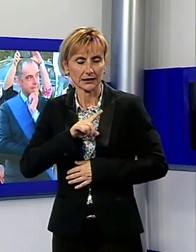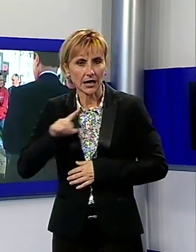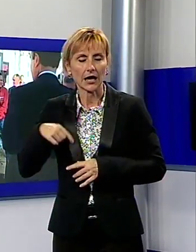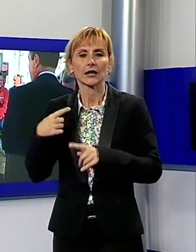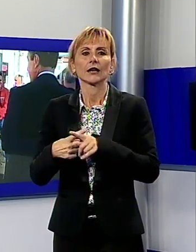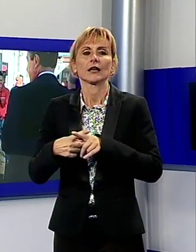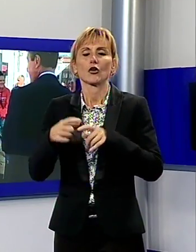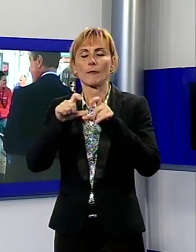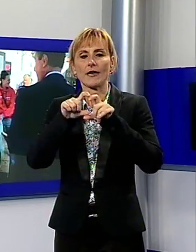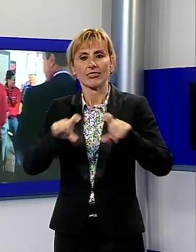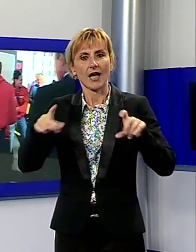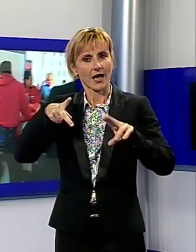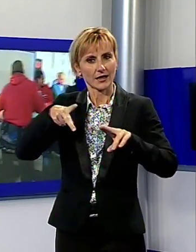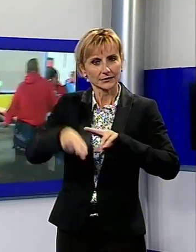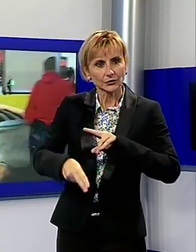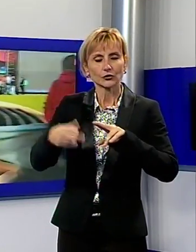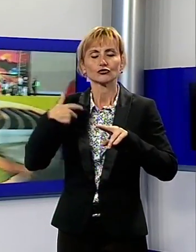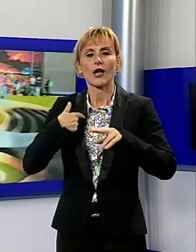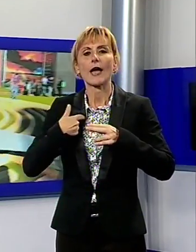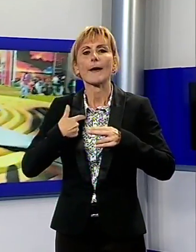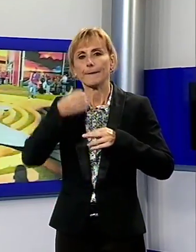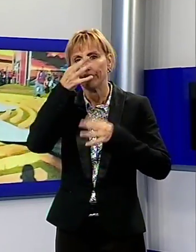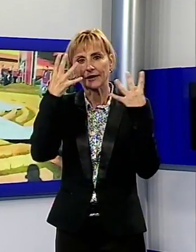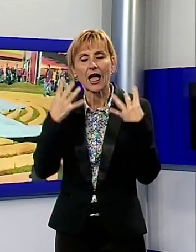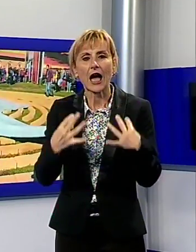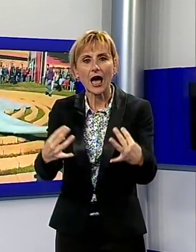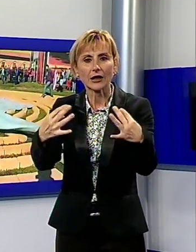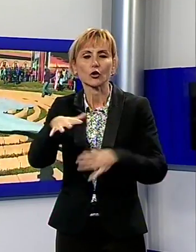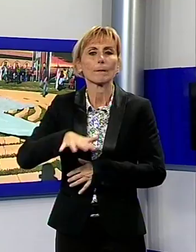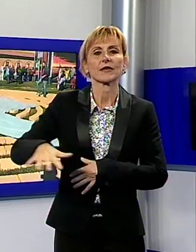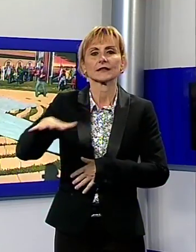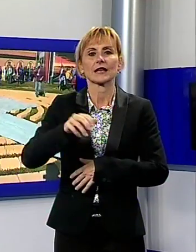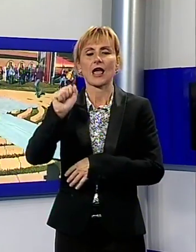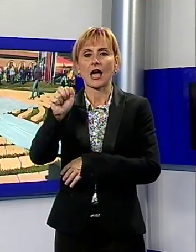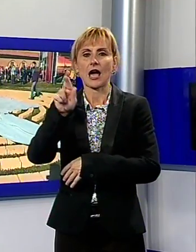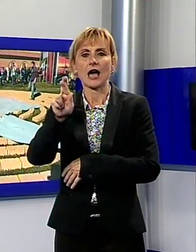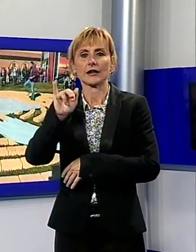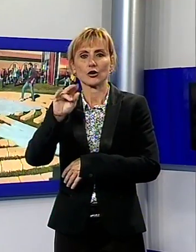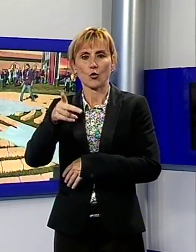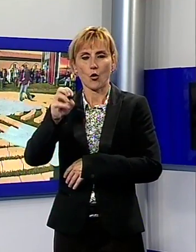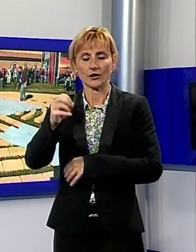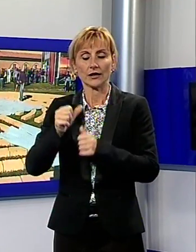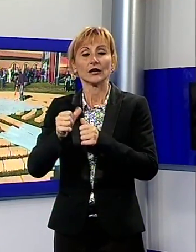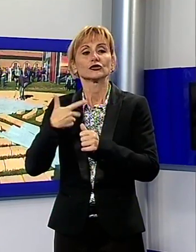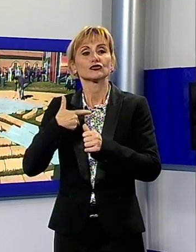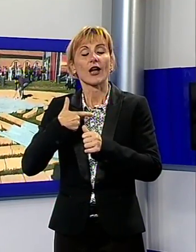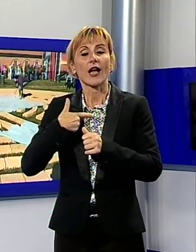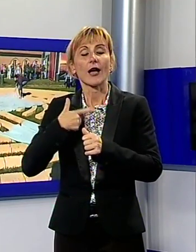taglio del nastro sono stati scelti i prati di Piazzale Arrigoni, dove è stato ricostruito il labirinto che campeggia sull'ingresso del